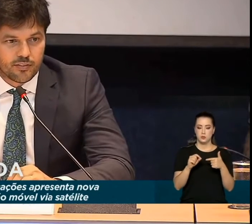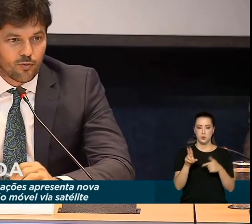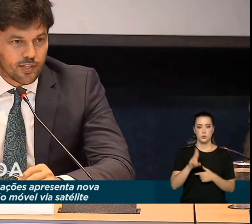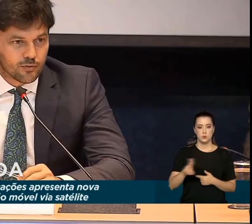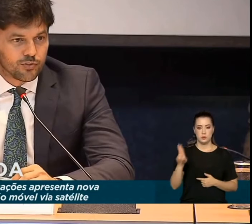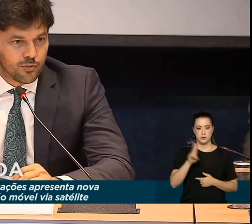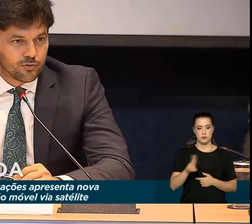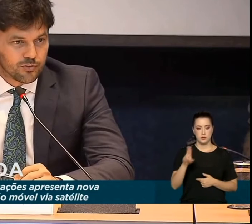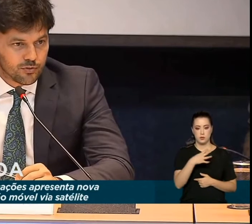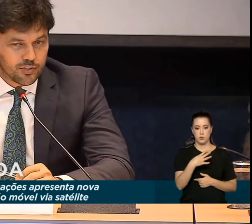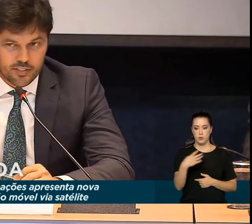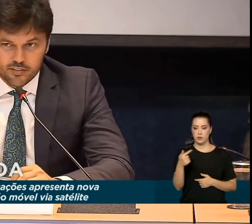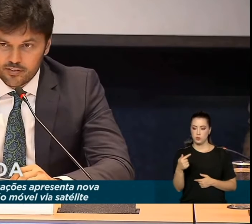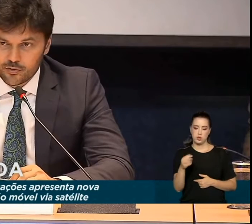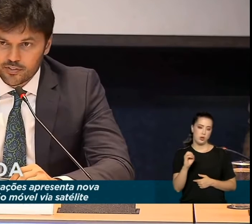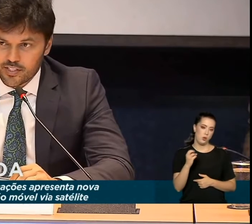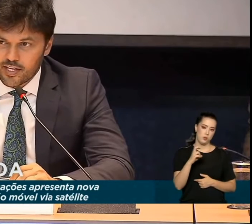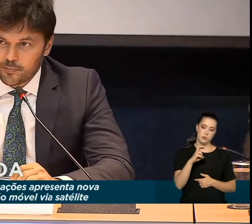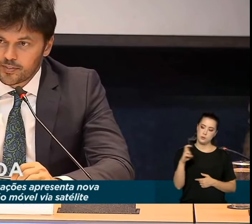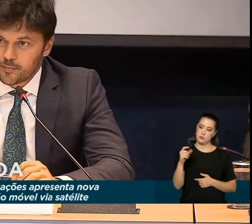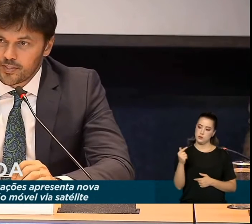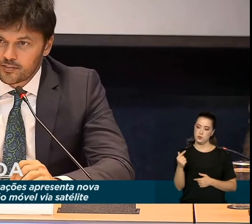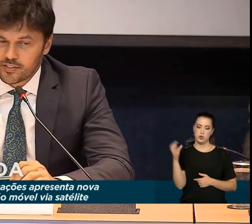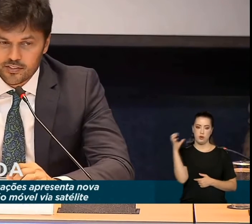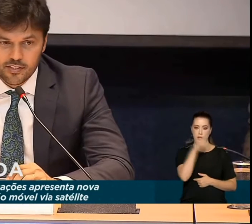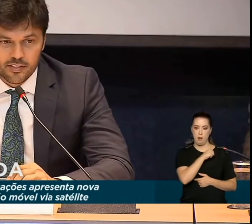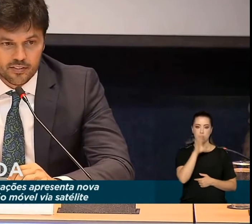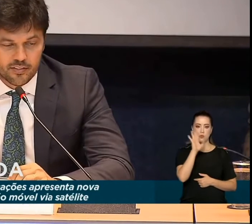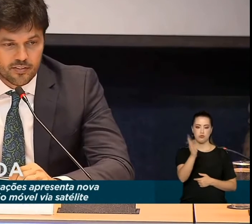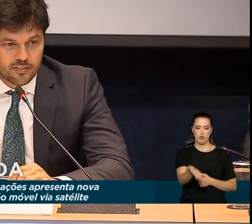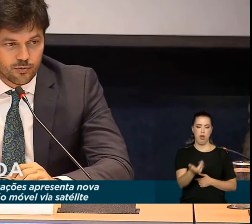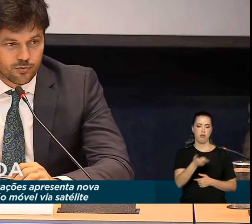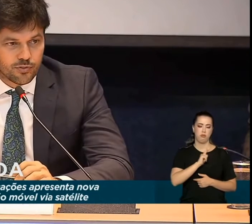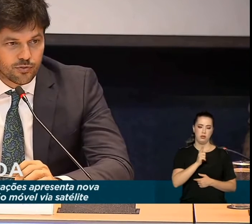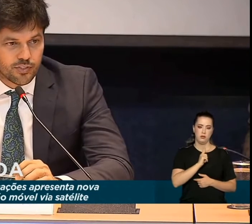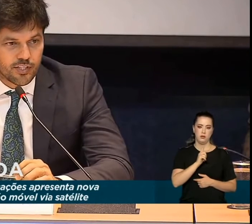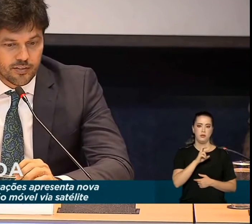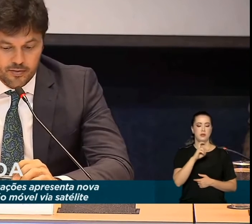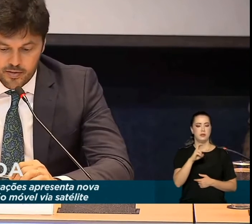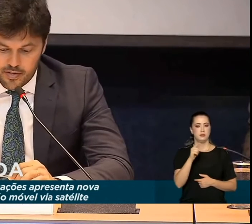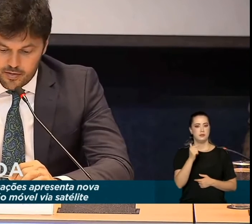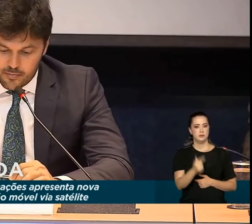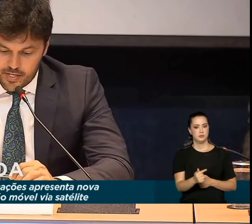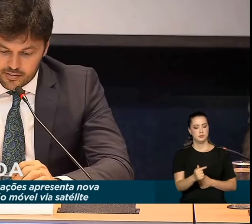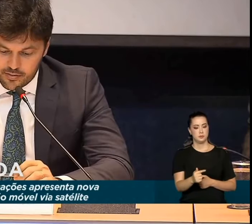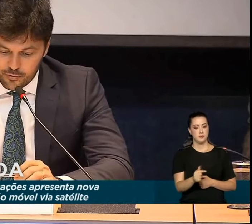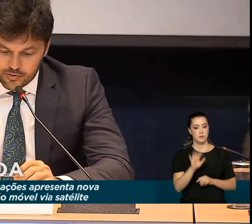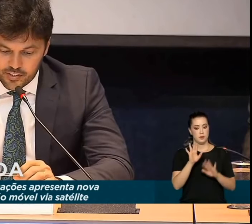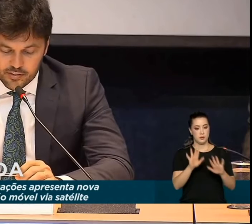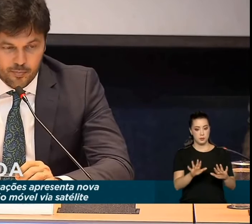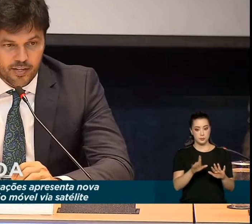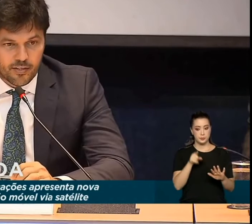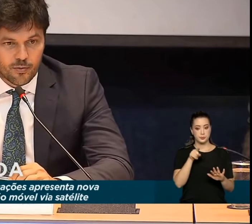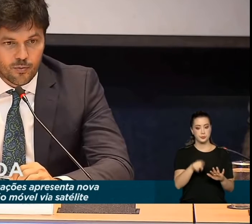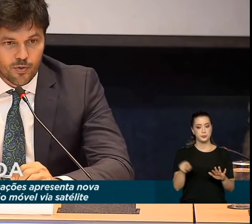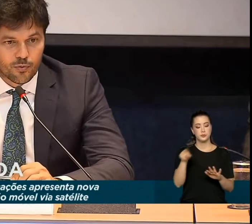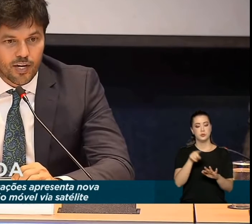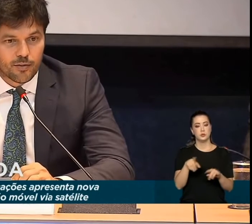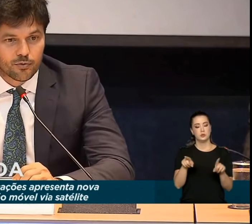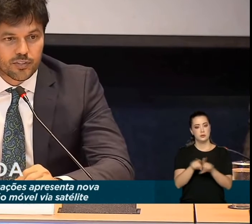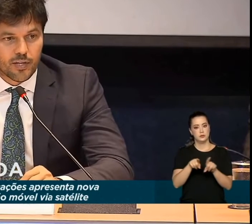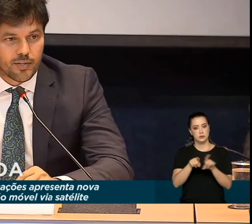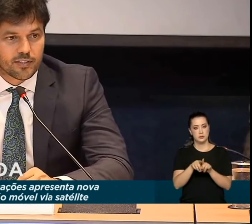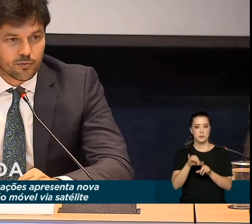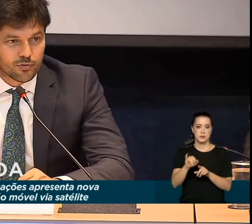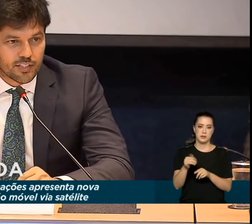utilizem o 4G ou o 5G, se Deus quiser rapidamente já ter o 5G, mas que vocês também, quando